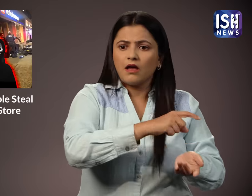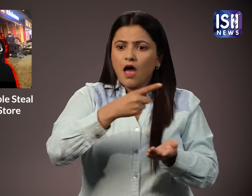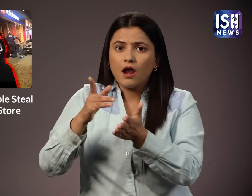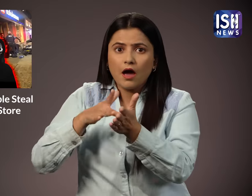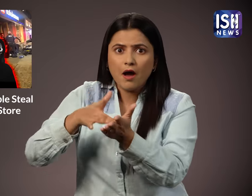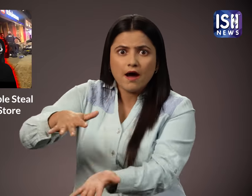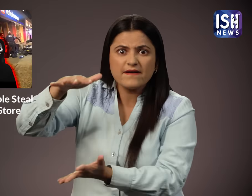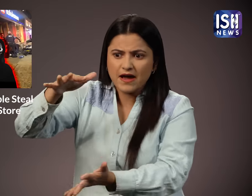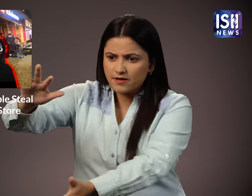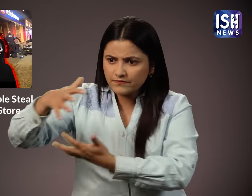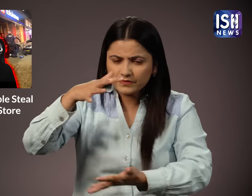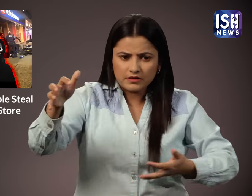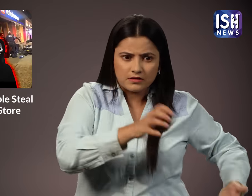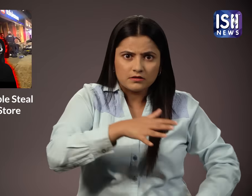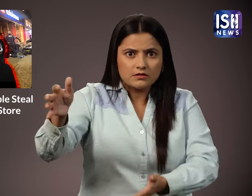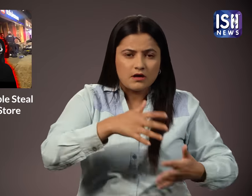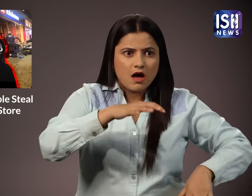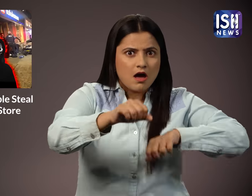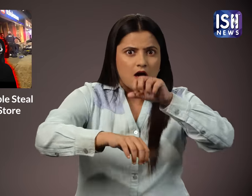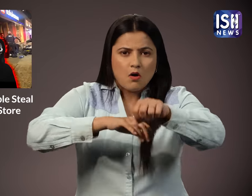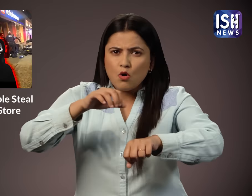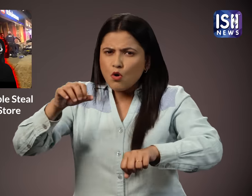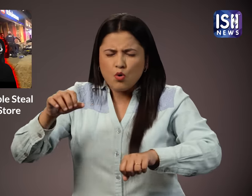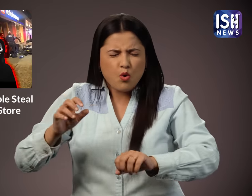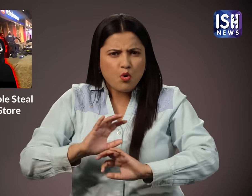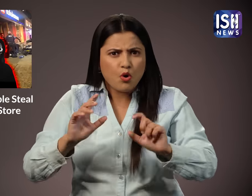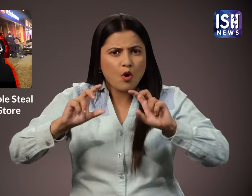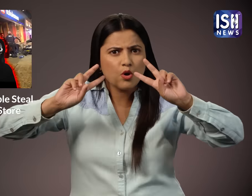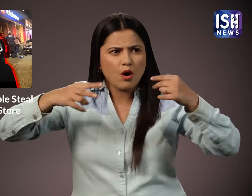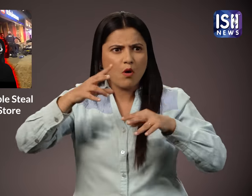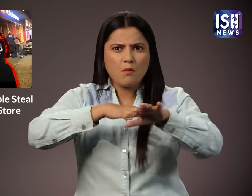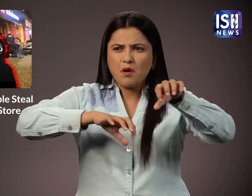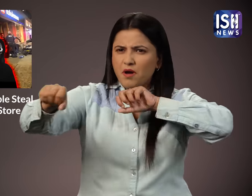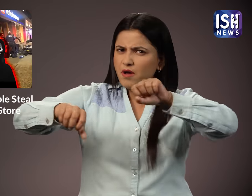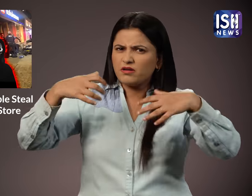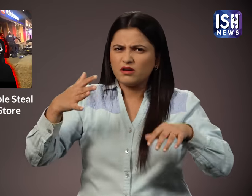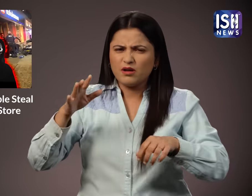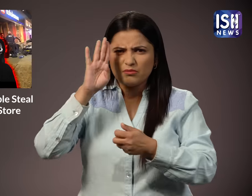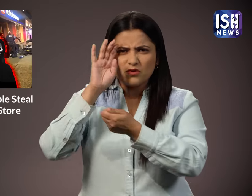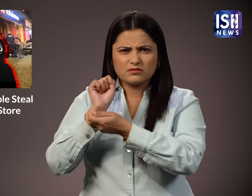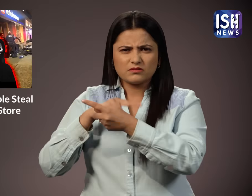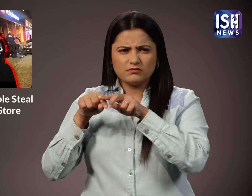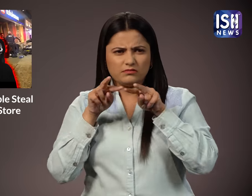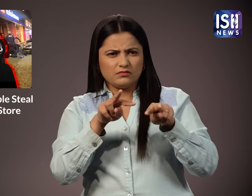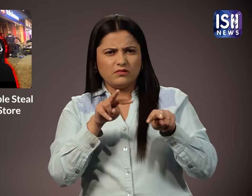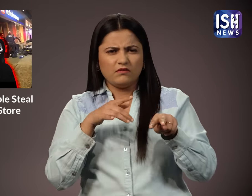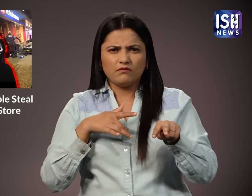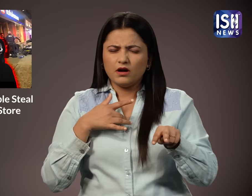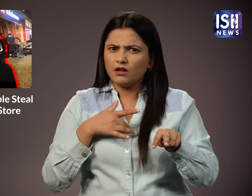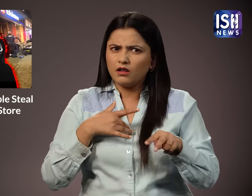लुटेरों के पास से गिरे हुए आइफोन और आइपैड का डेर बरामत किया ये बहुत बड़ी लूट थी पुलिस ने कहा कि